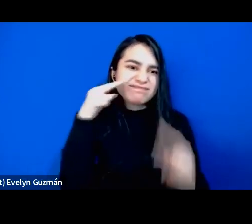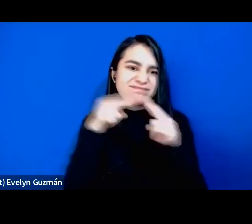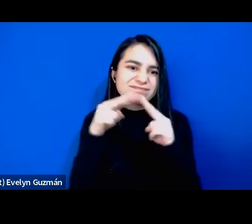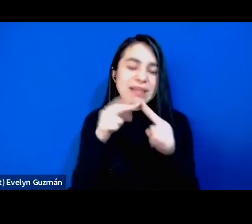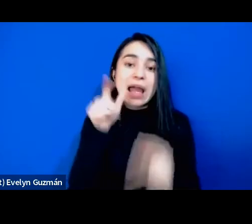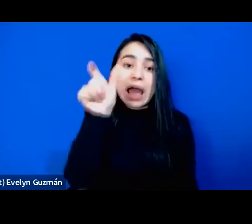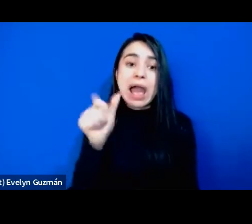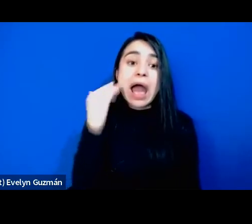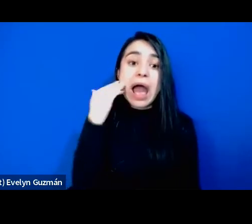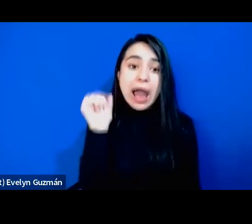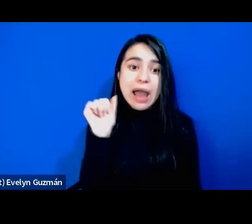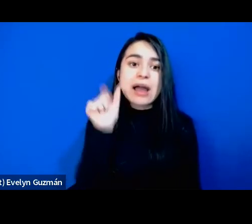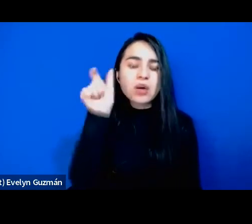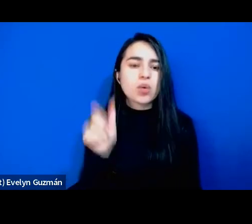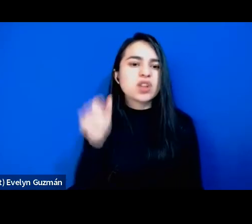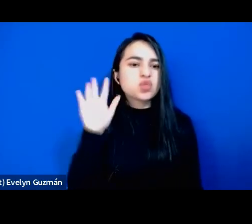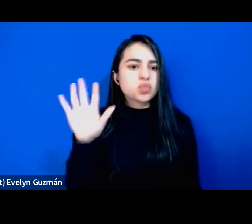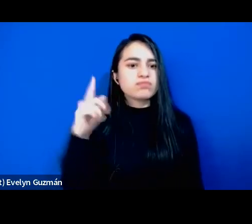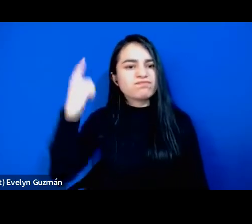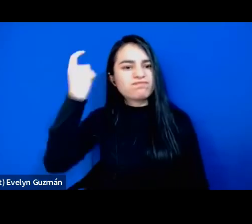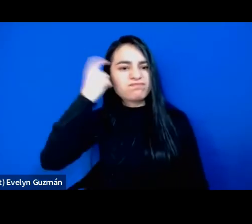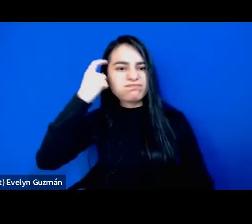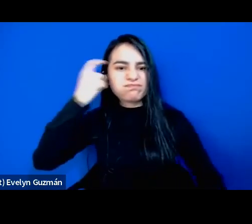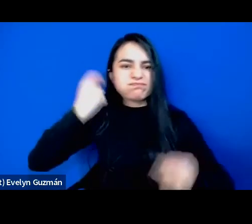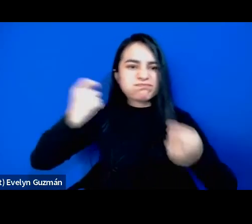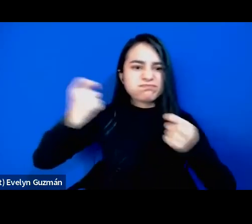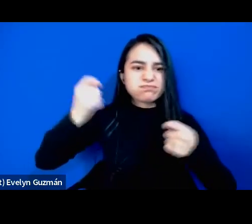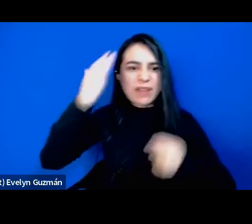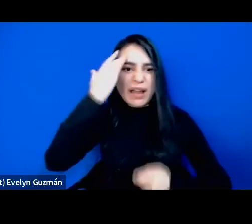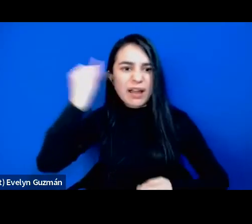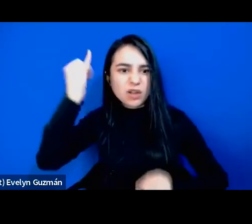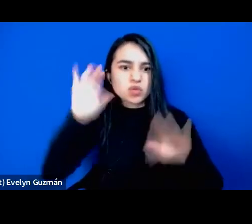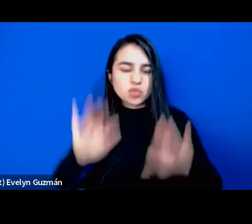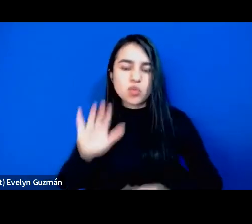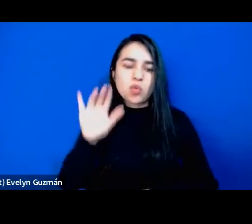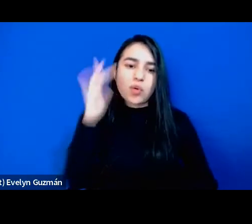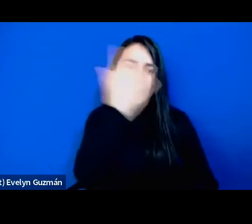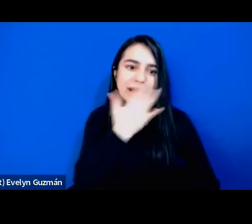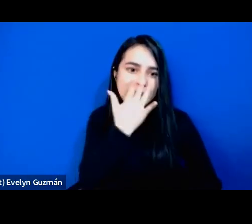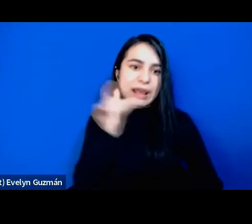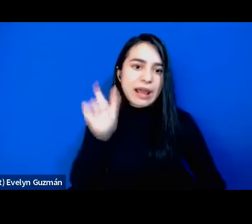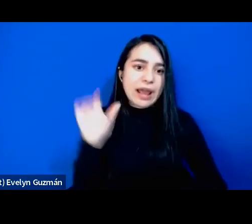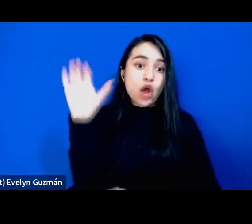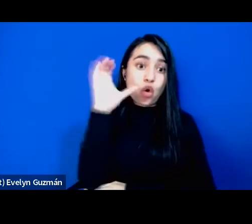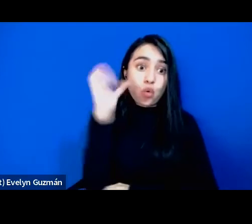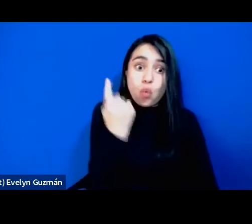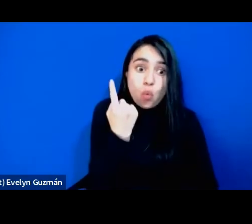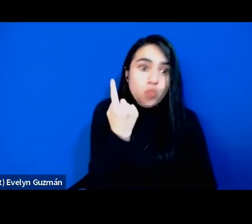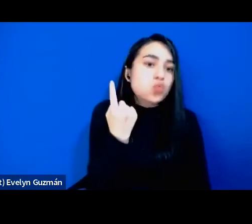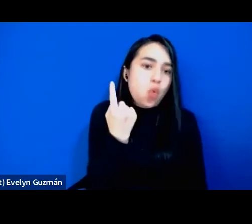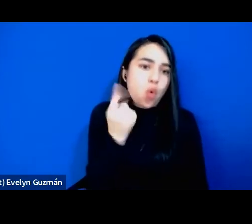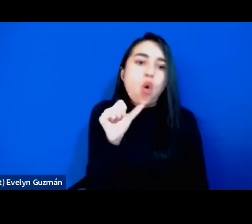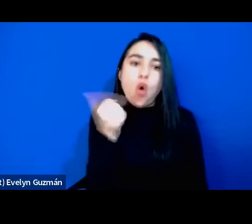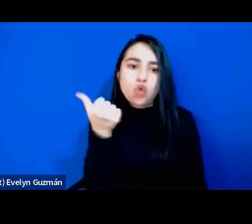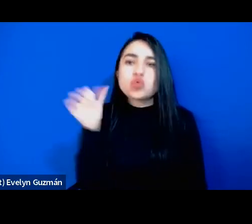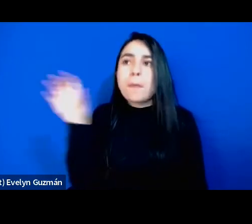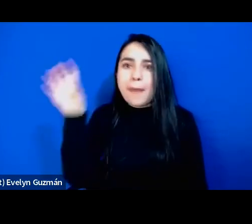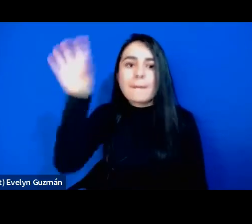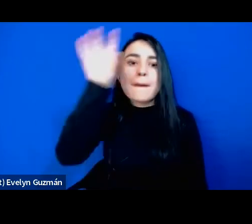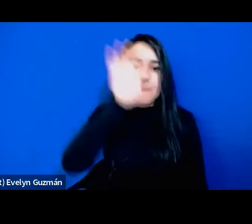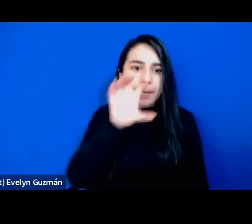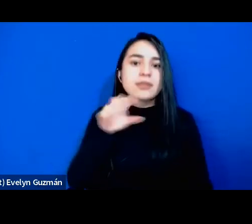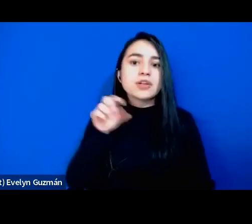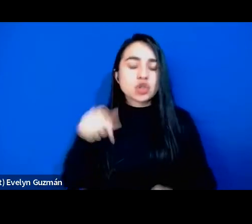grandes intelectuales negras no solamente de Colombia sino más allá de estas fronteras a quien admiro por su